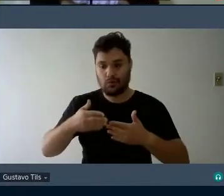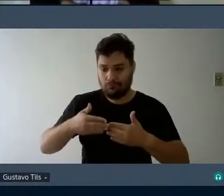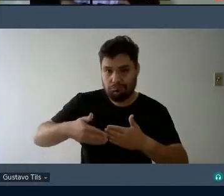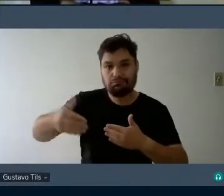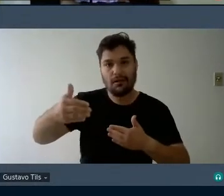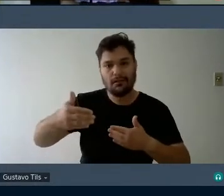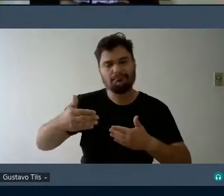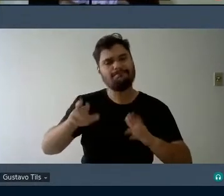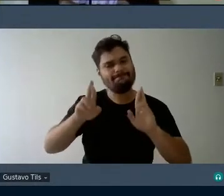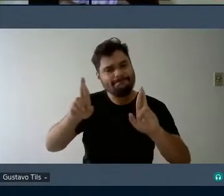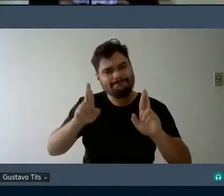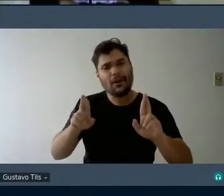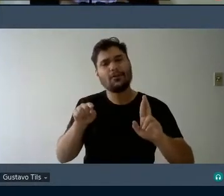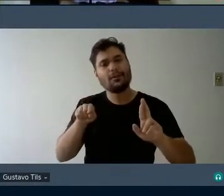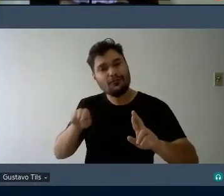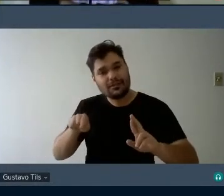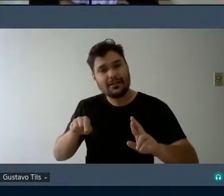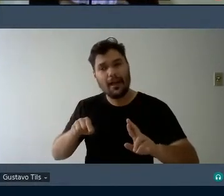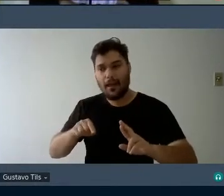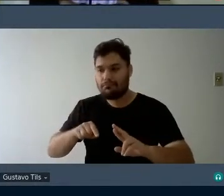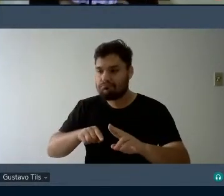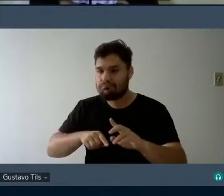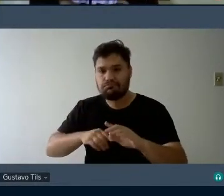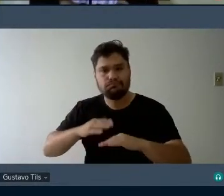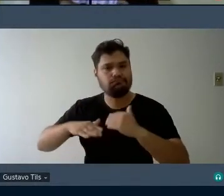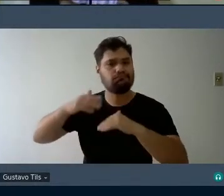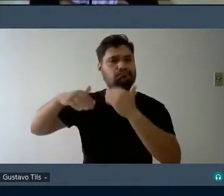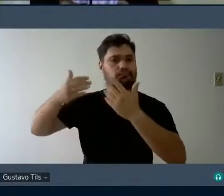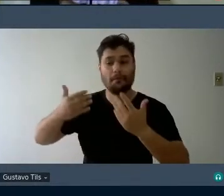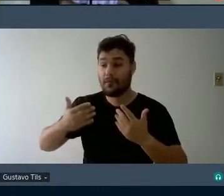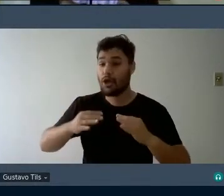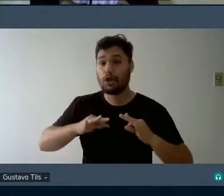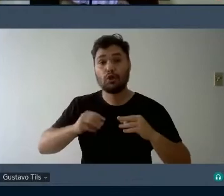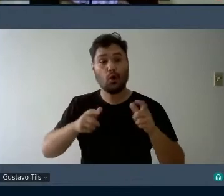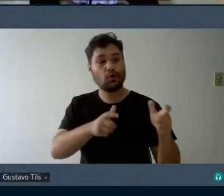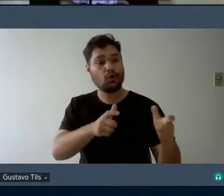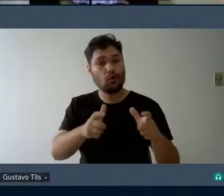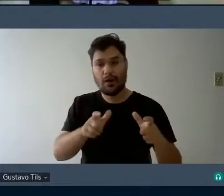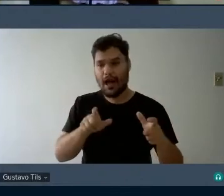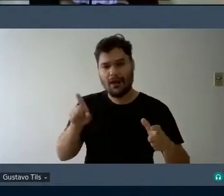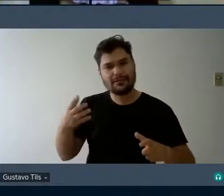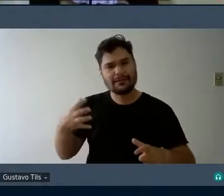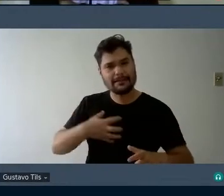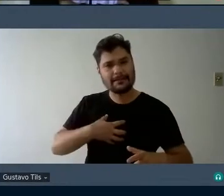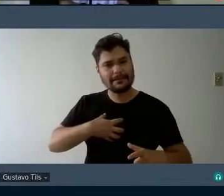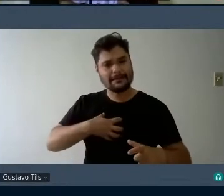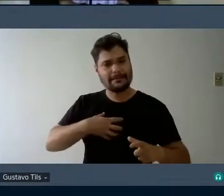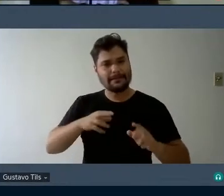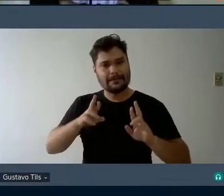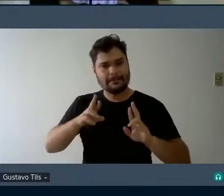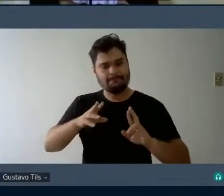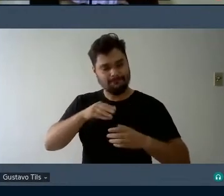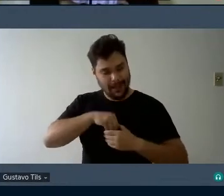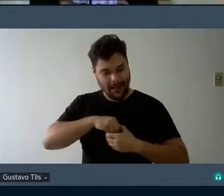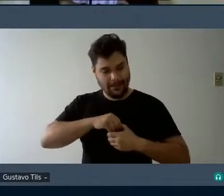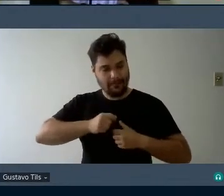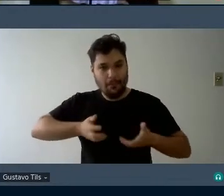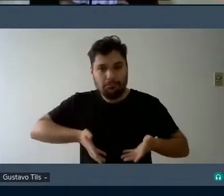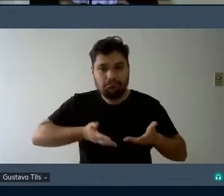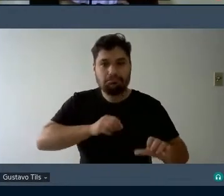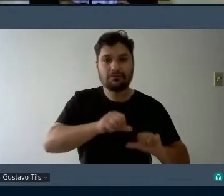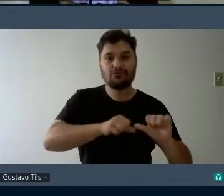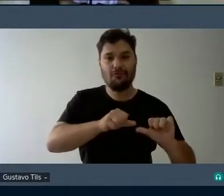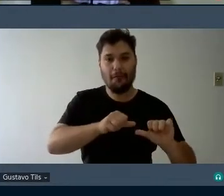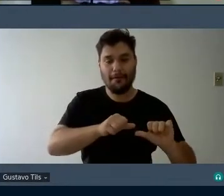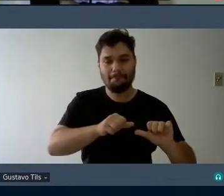cada vez mais e por onde você passar você leve esse espírito de transformação muito obrigada eu passo a palavra a você